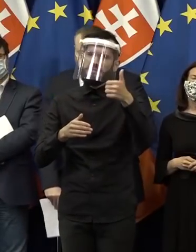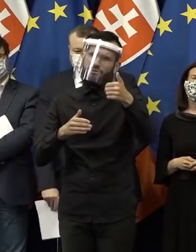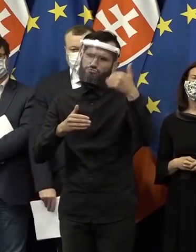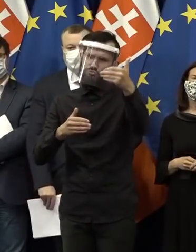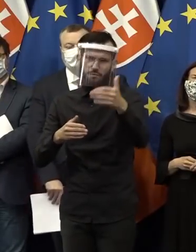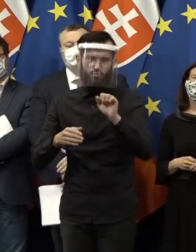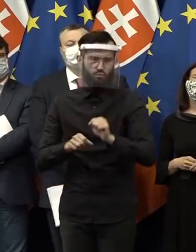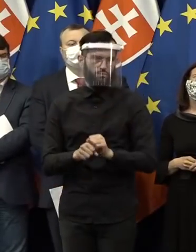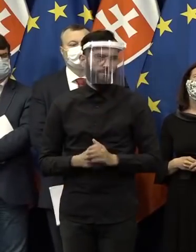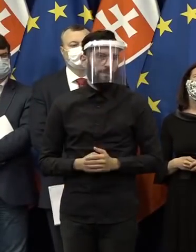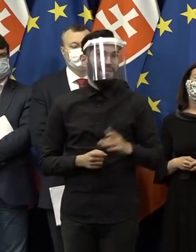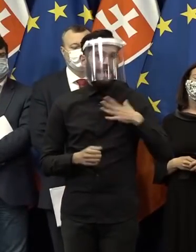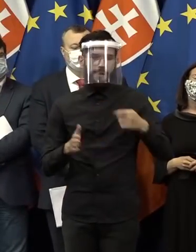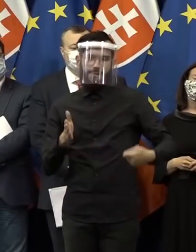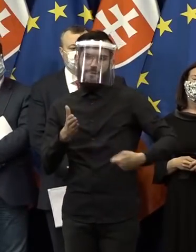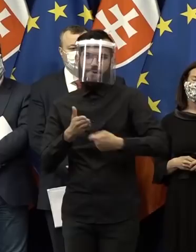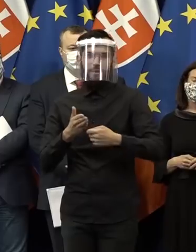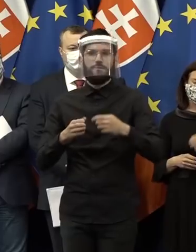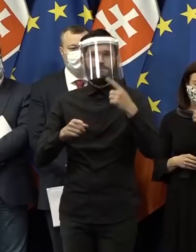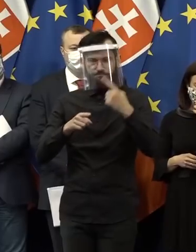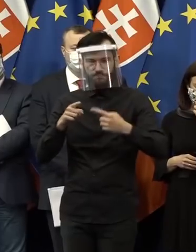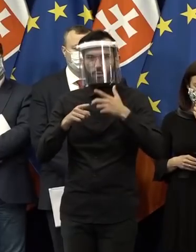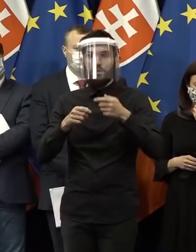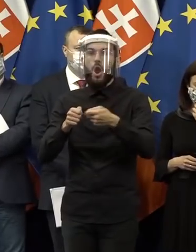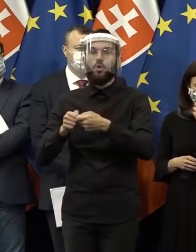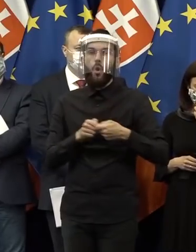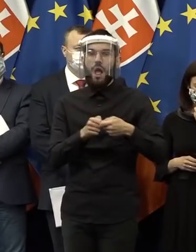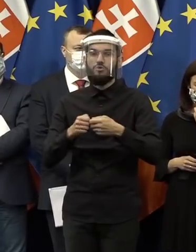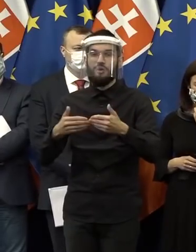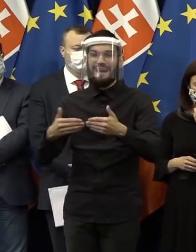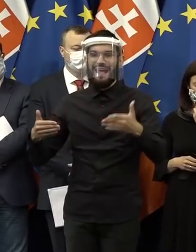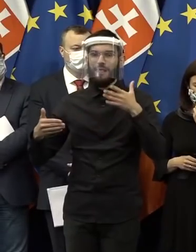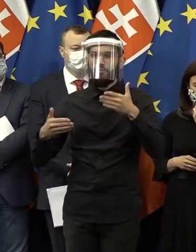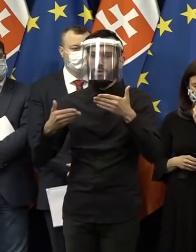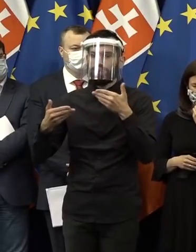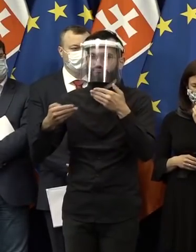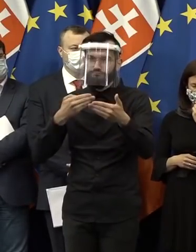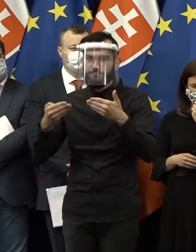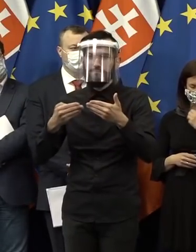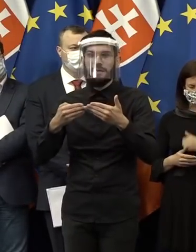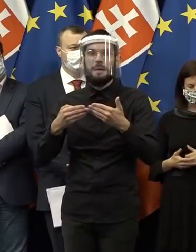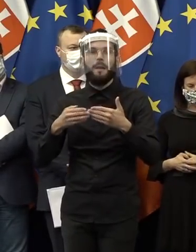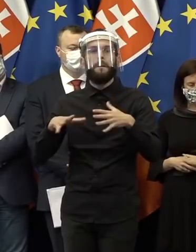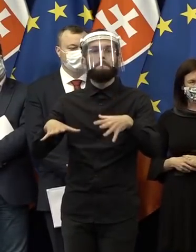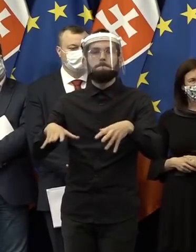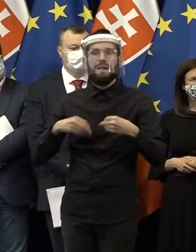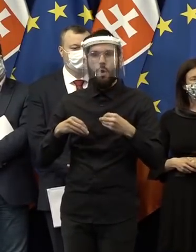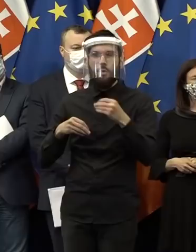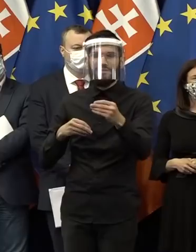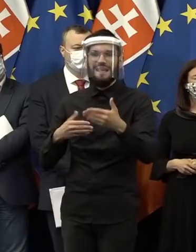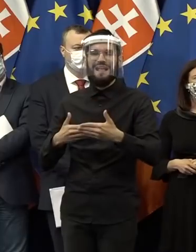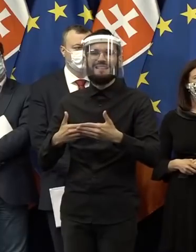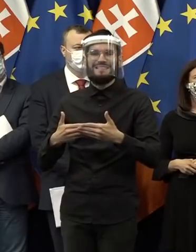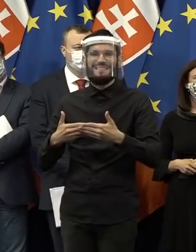týždne. Aby som ešte rád doplnil, že čoskoro budeme na koaličnej rade rokovať o spolnomocnencovi vlády pre